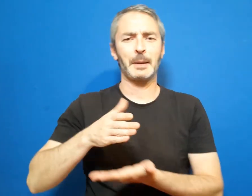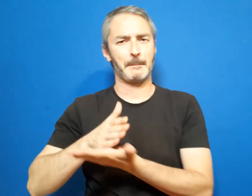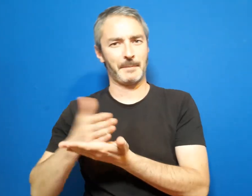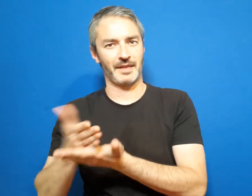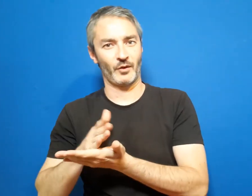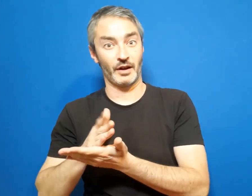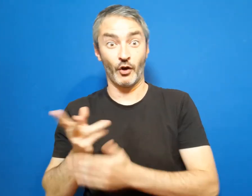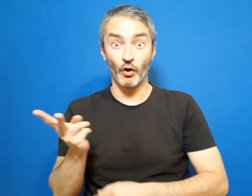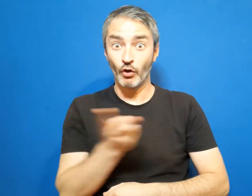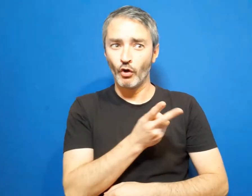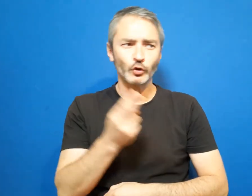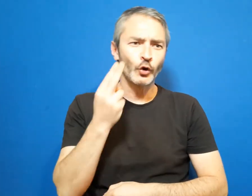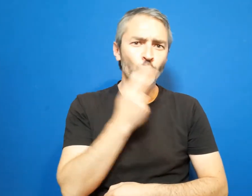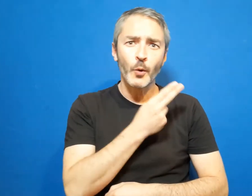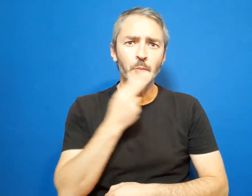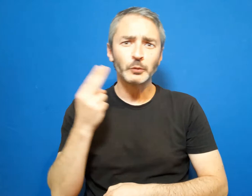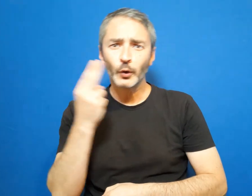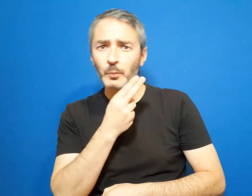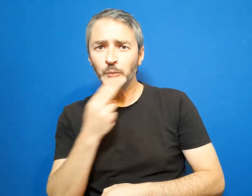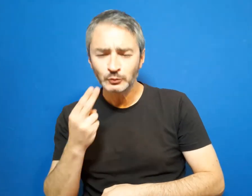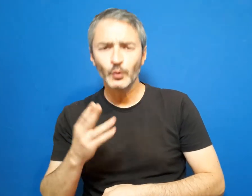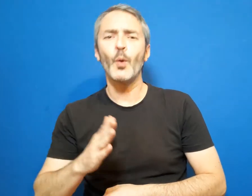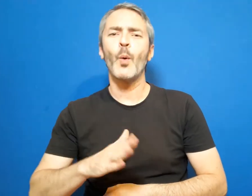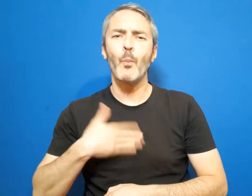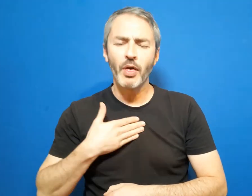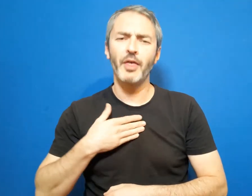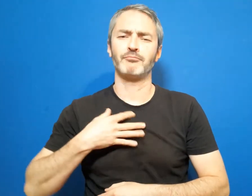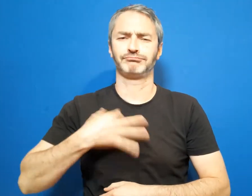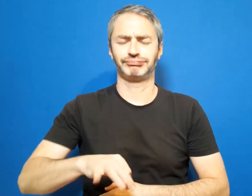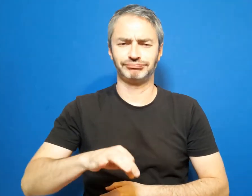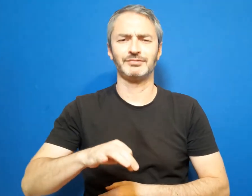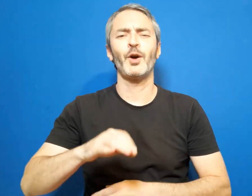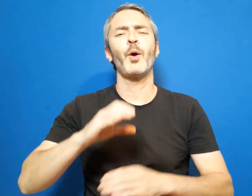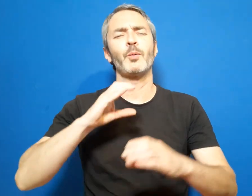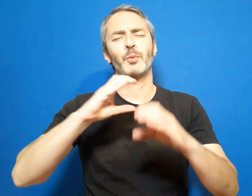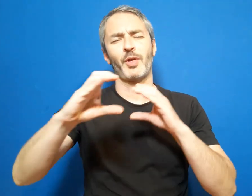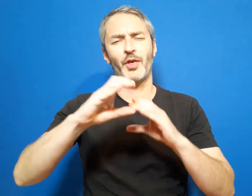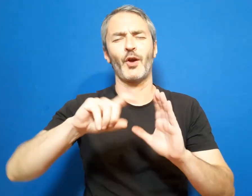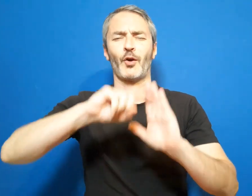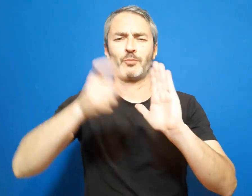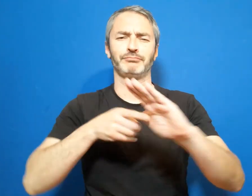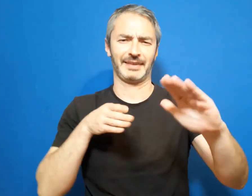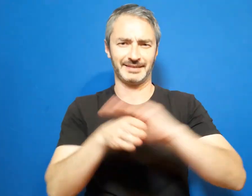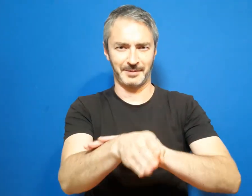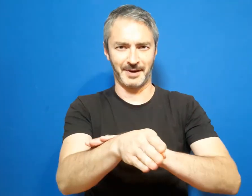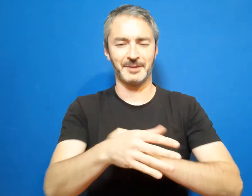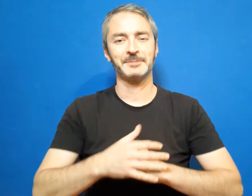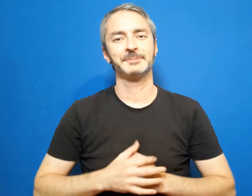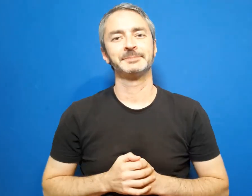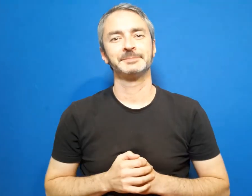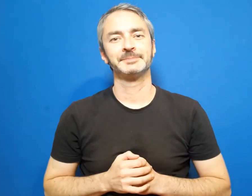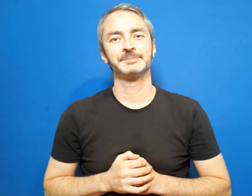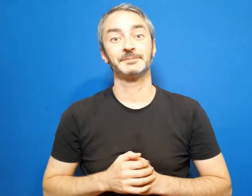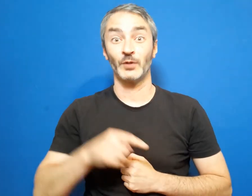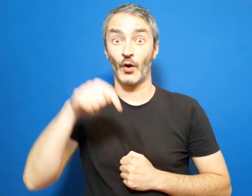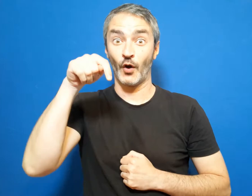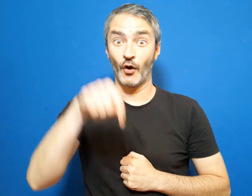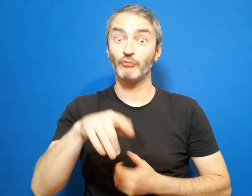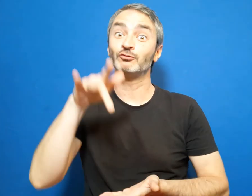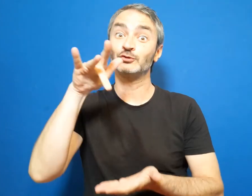con su compromiso hacen posible una comunicación plenamente accesible. Hoy es una fecha para